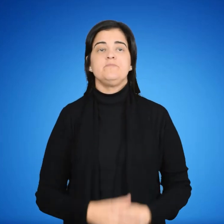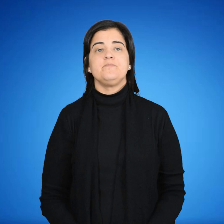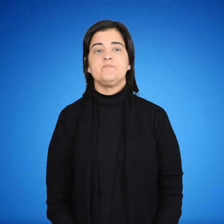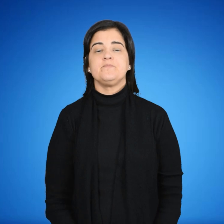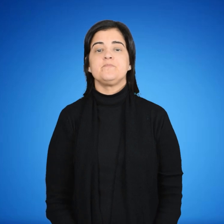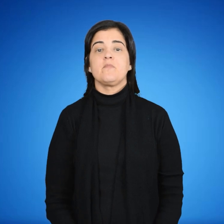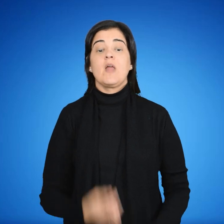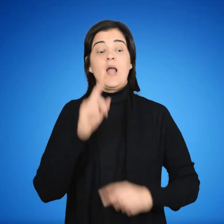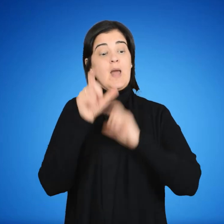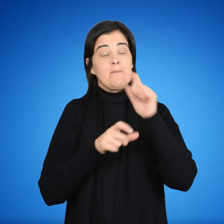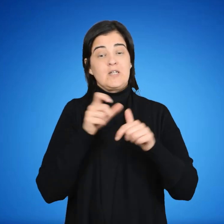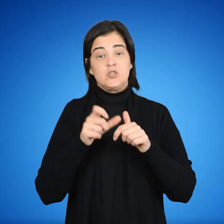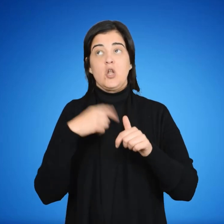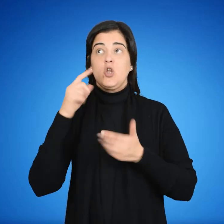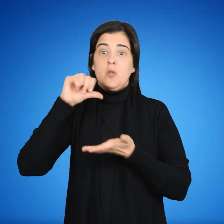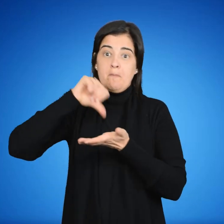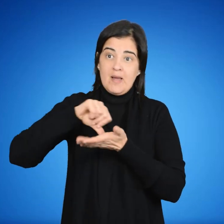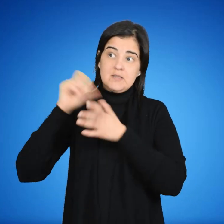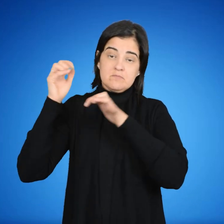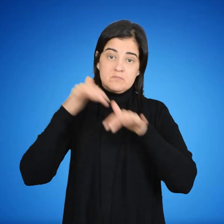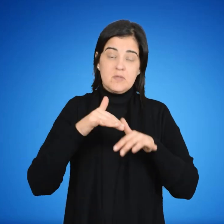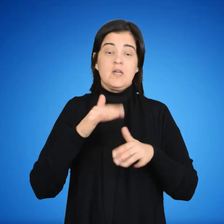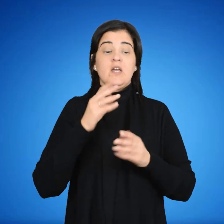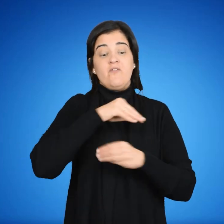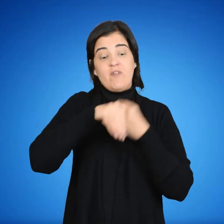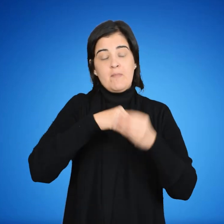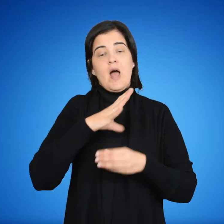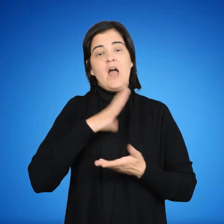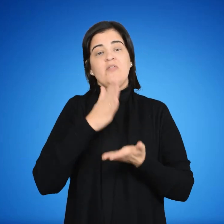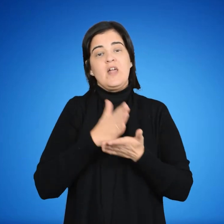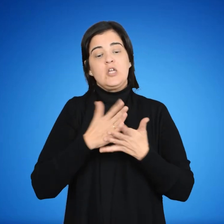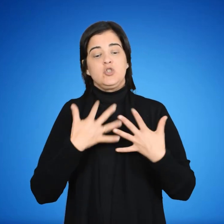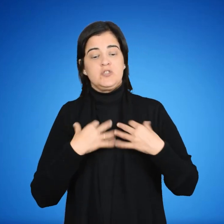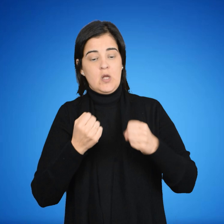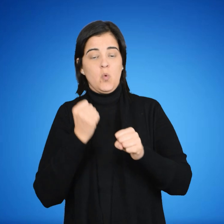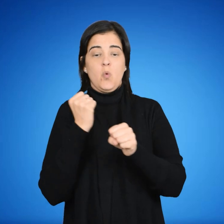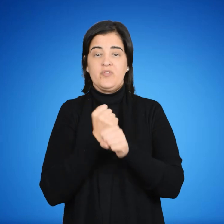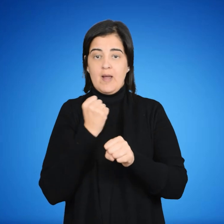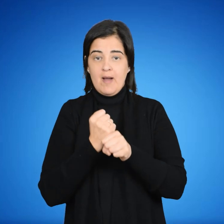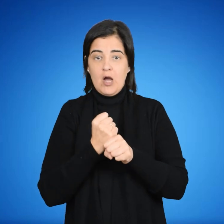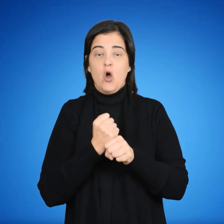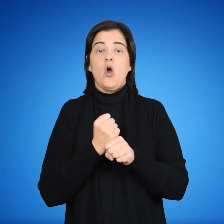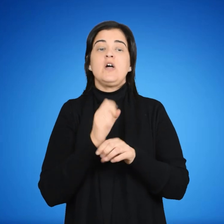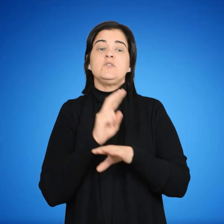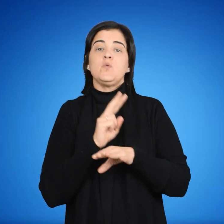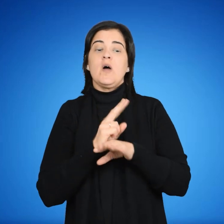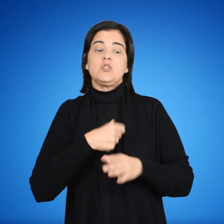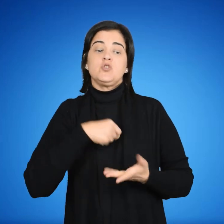artículo 8, se expresa que Las personas migrantes y sus familiares gozarán de los derechos de salud,